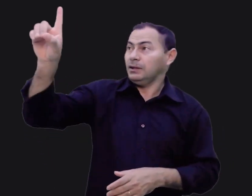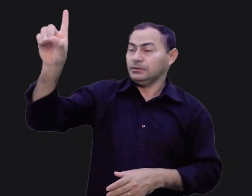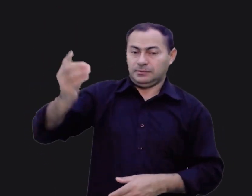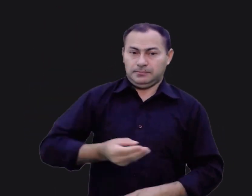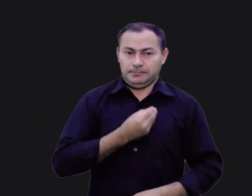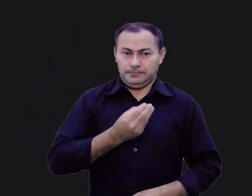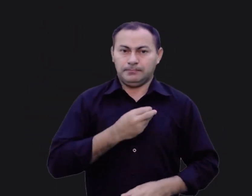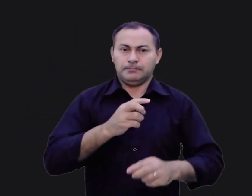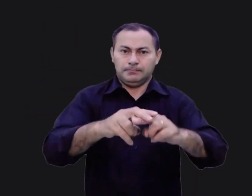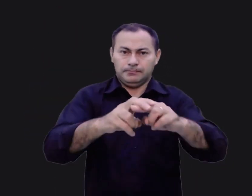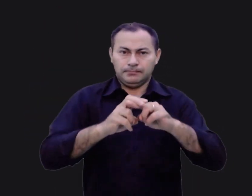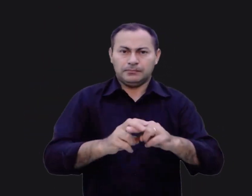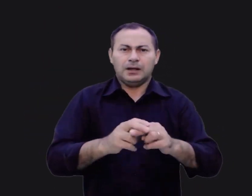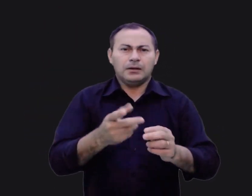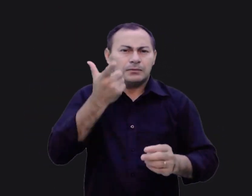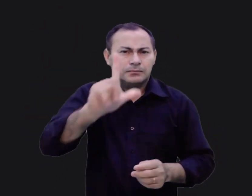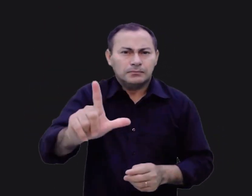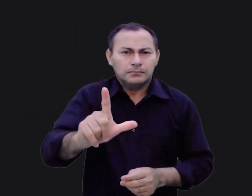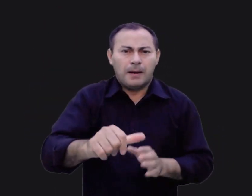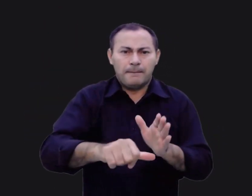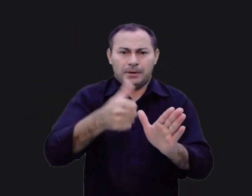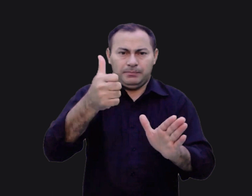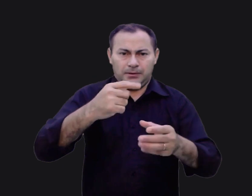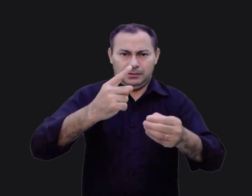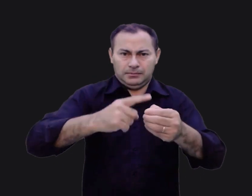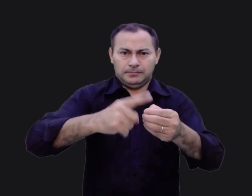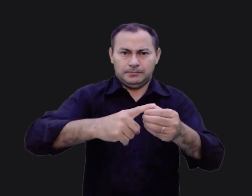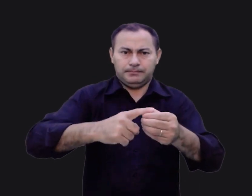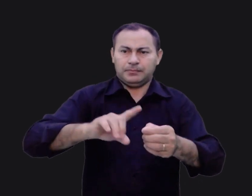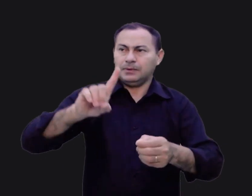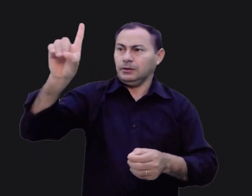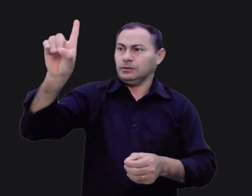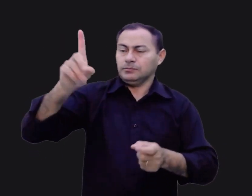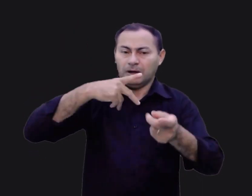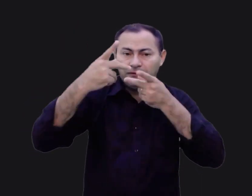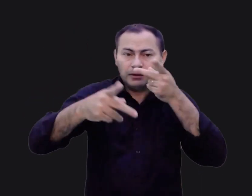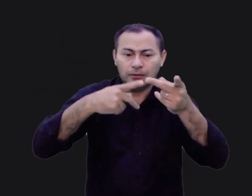sua vida. Por isso, quando eles conquistaram a primeira cidade, Deus disse,